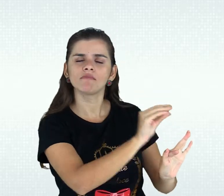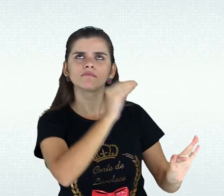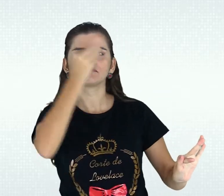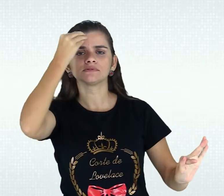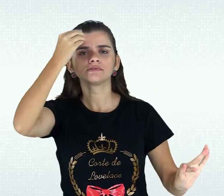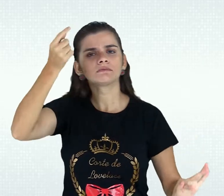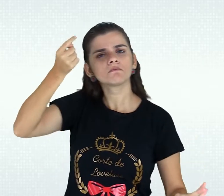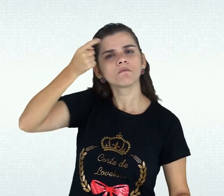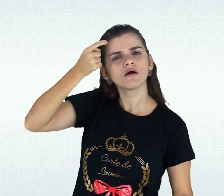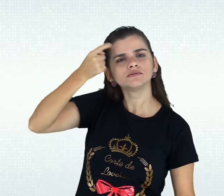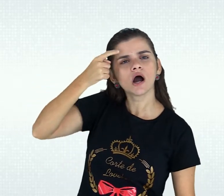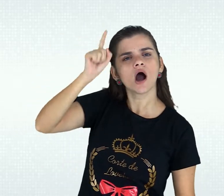programa funcionar.